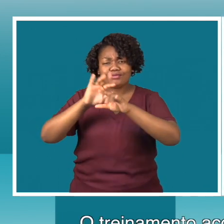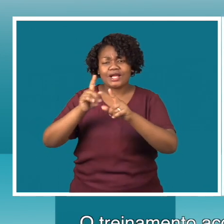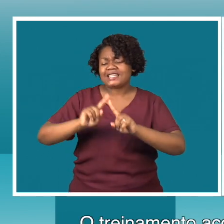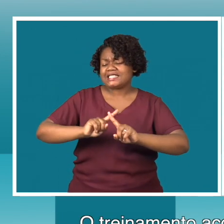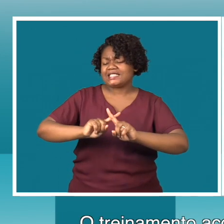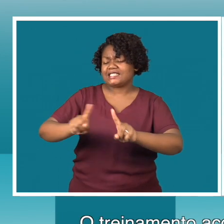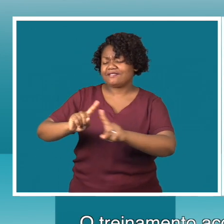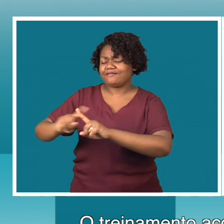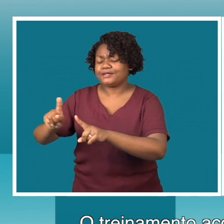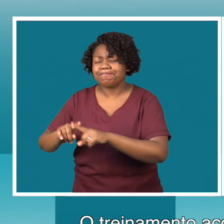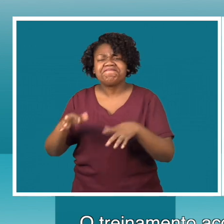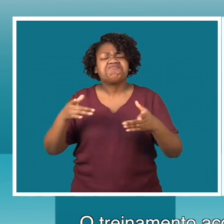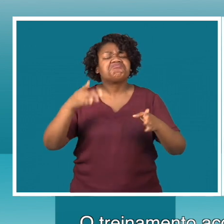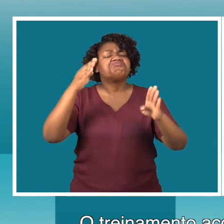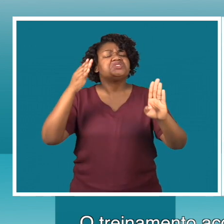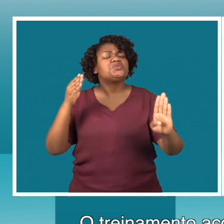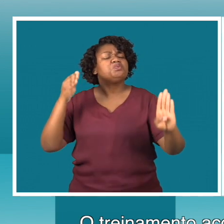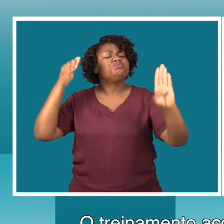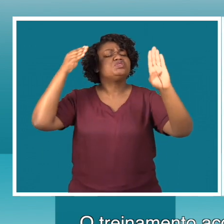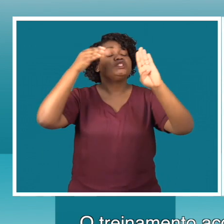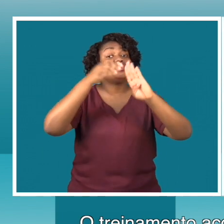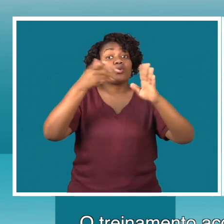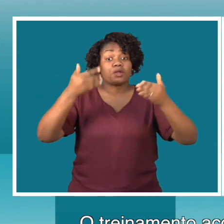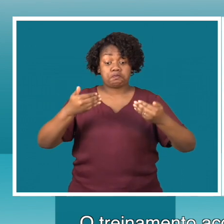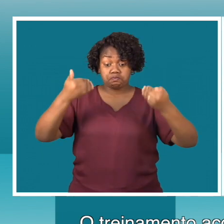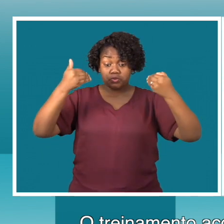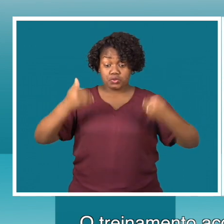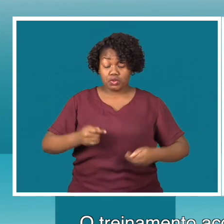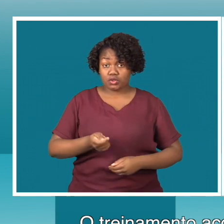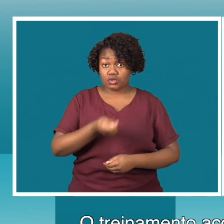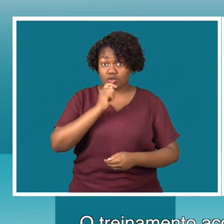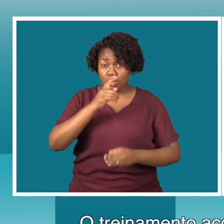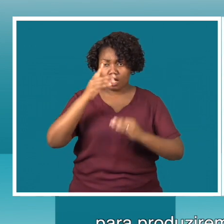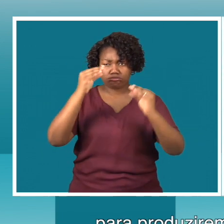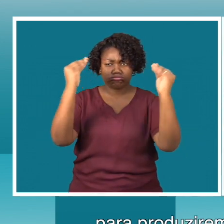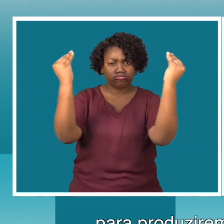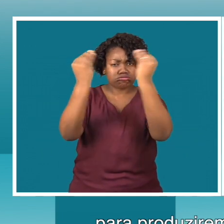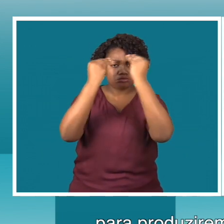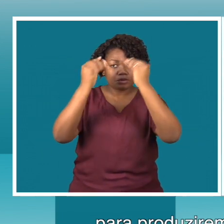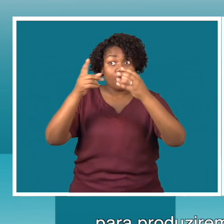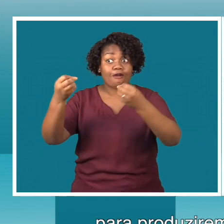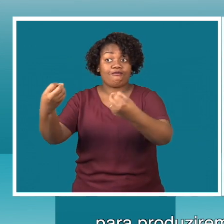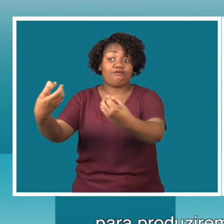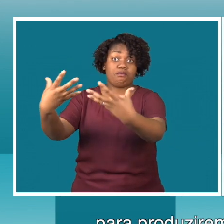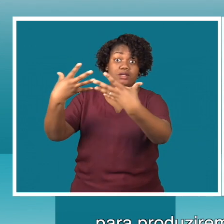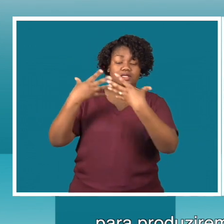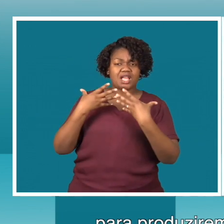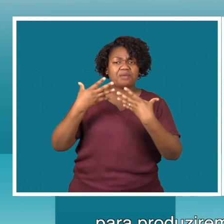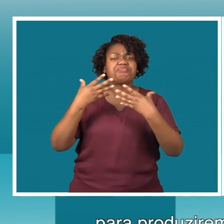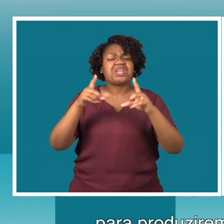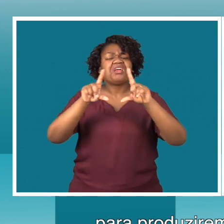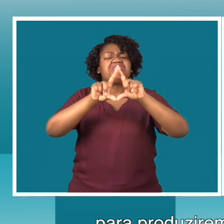na capital do país e tem como objetivo equipar os escribas de ferramentas para produzirem matérias sobre este assunto.